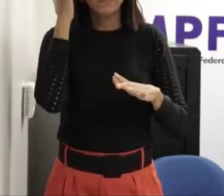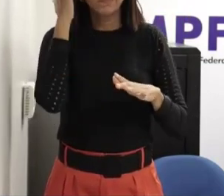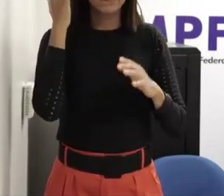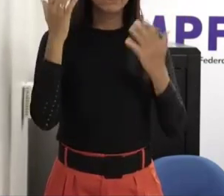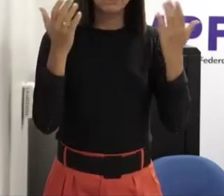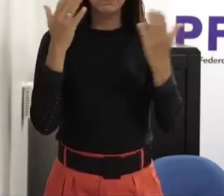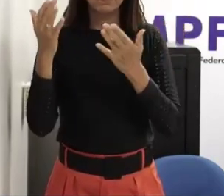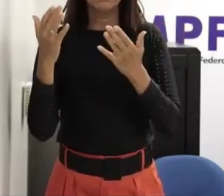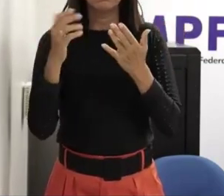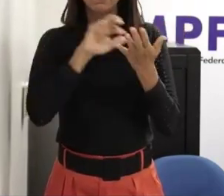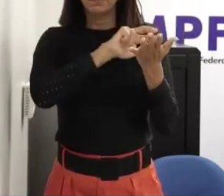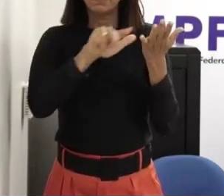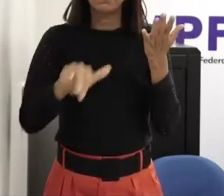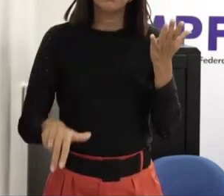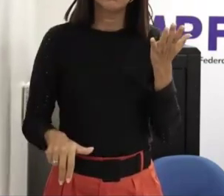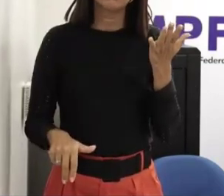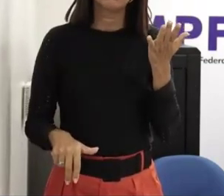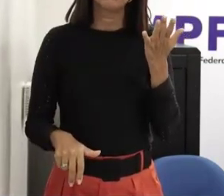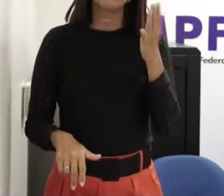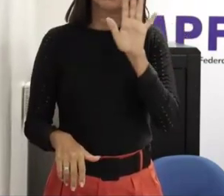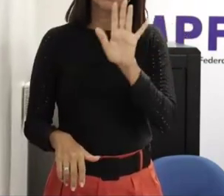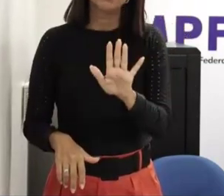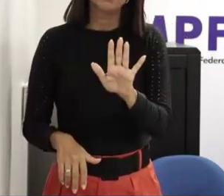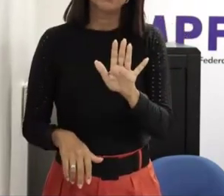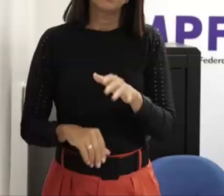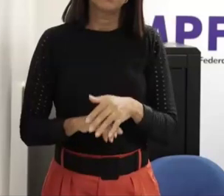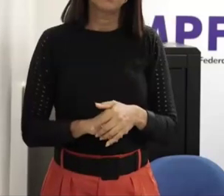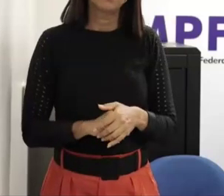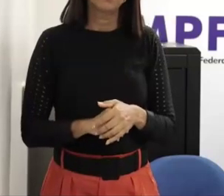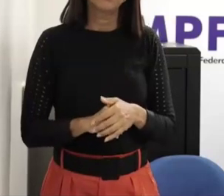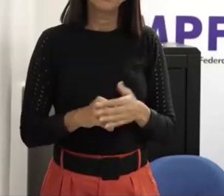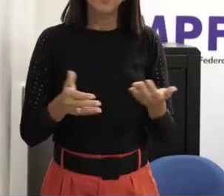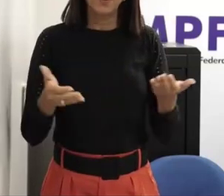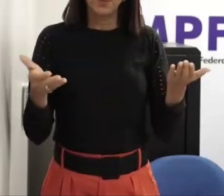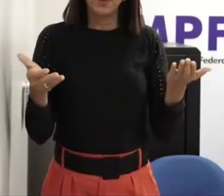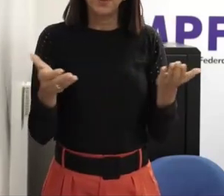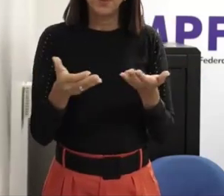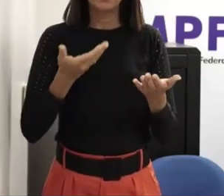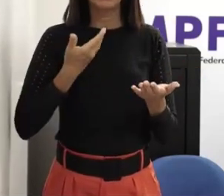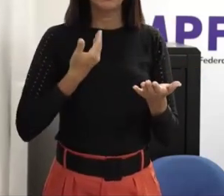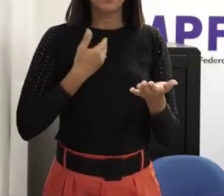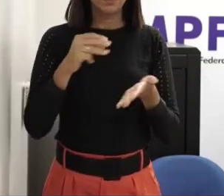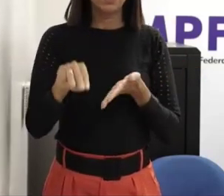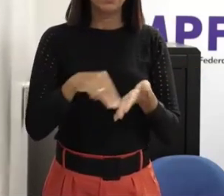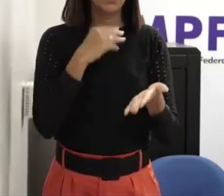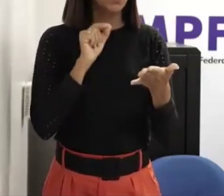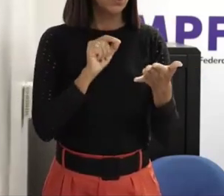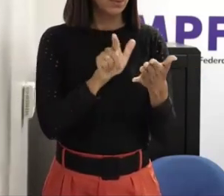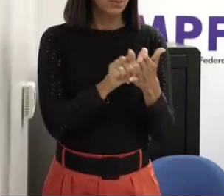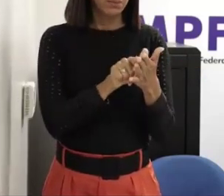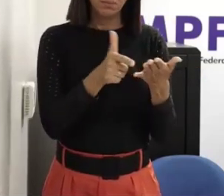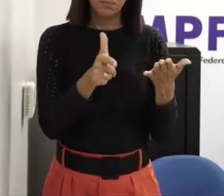mas curiosamente eu recebi um material de um amigo meu hoje e